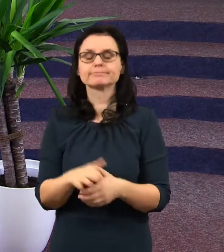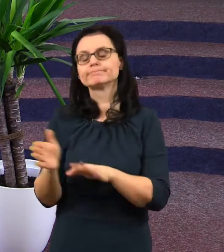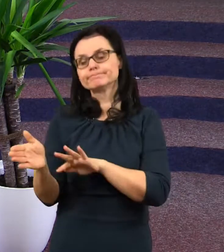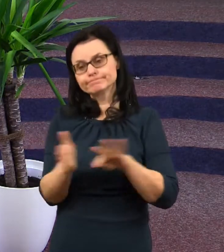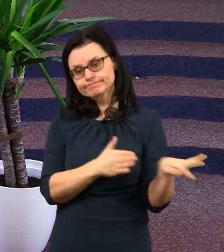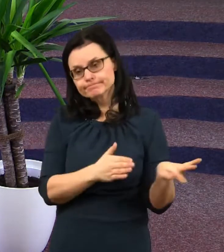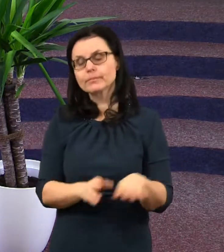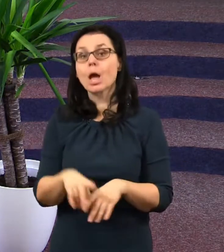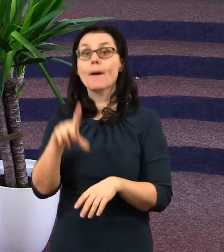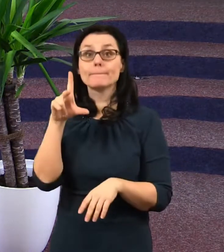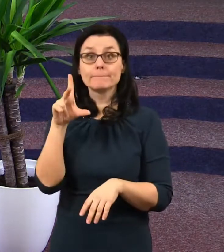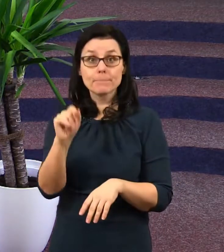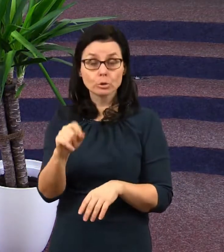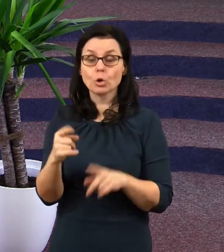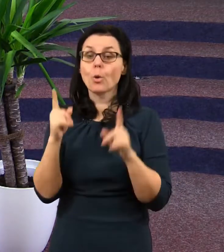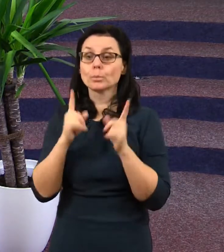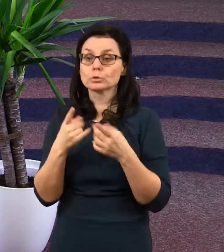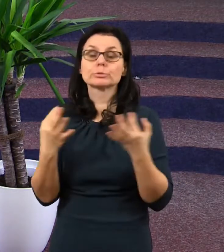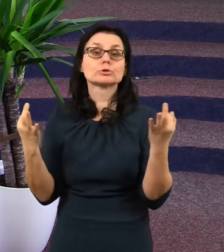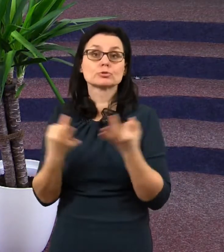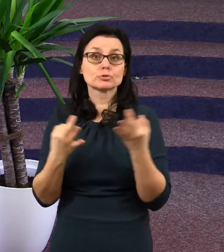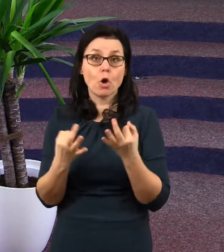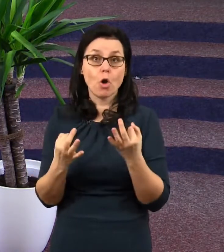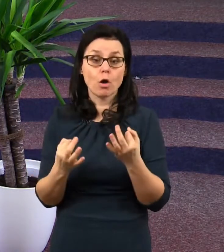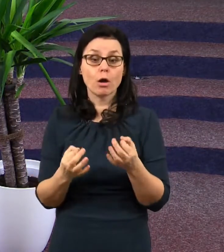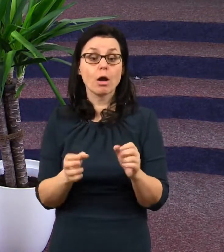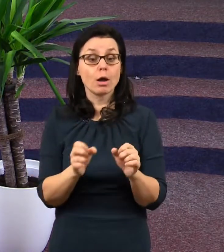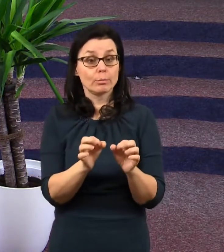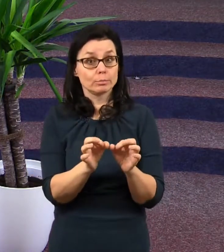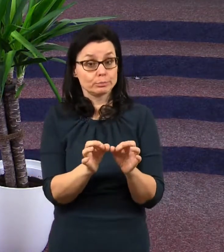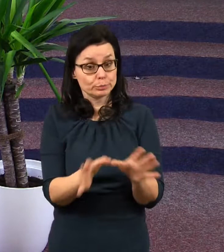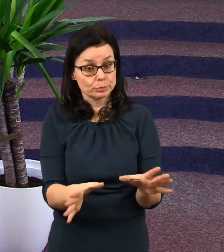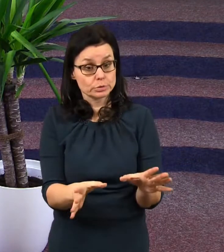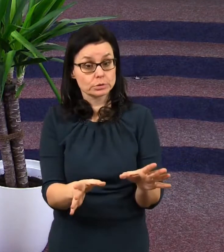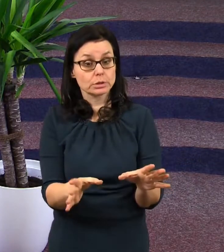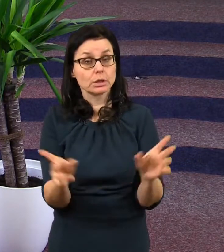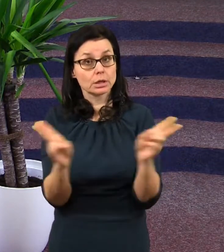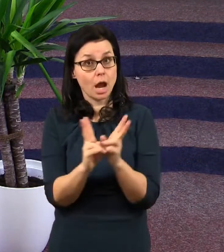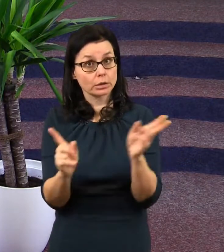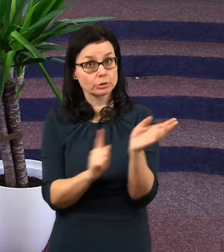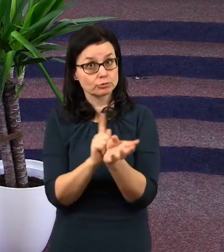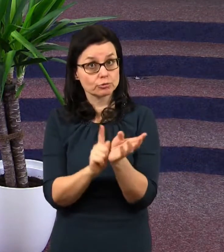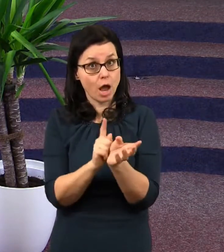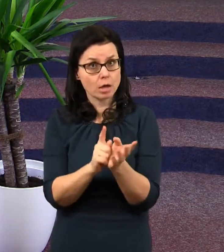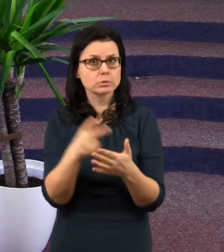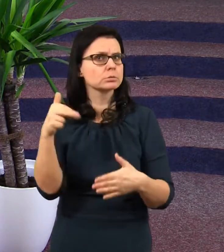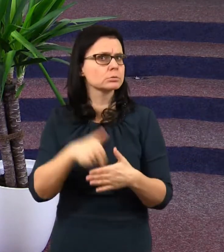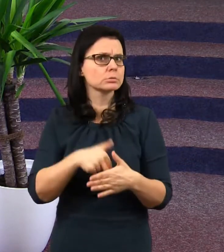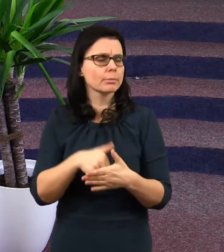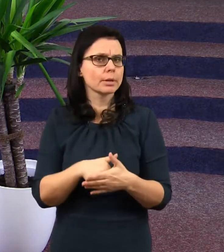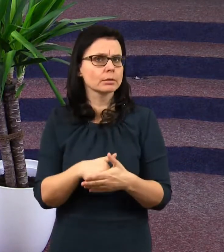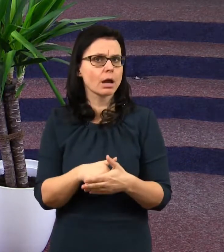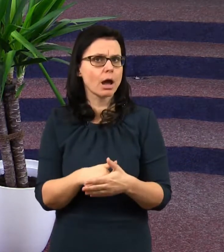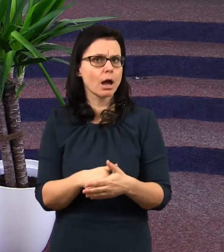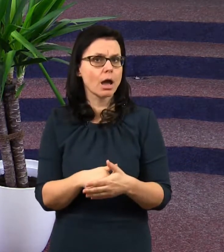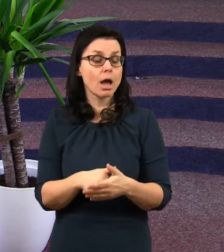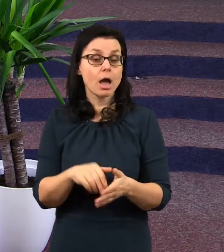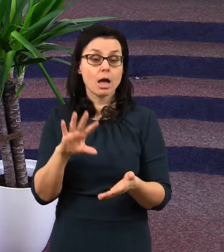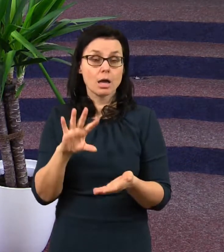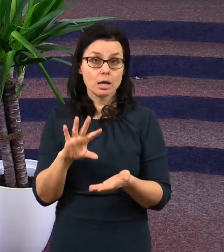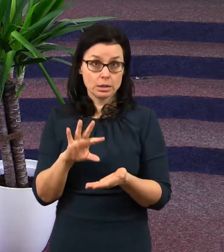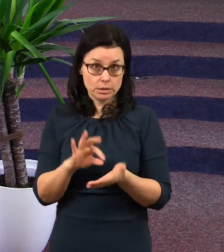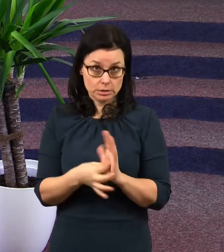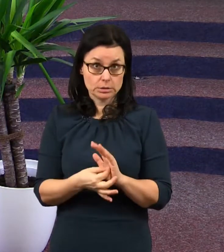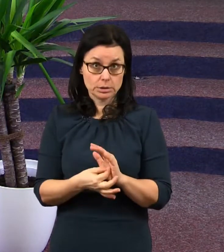napsáno, že potom musí být ještě na krátký čas propuštěn. A když, tak co se bude dít během